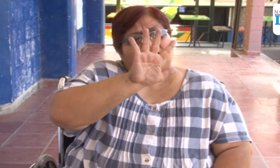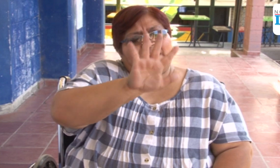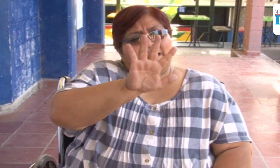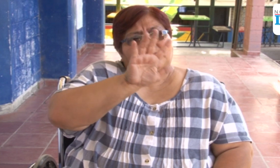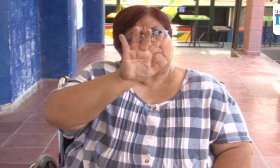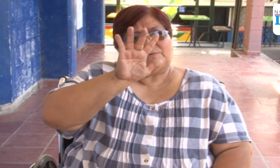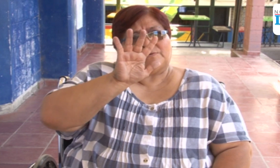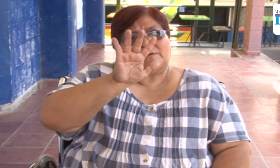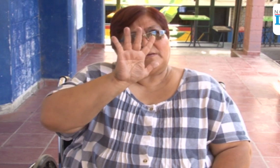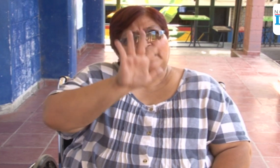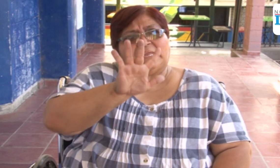Educación.